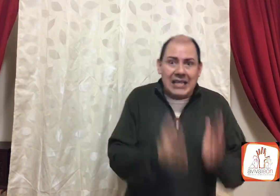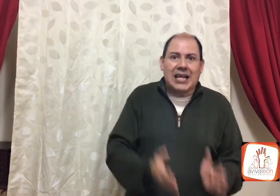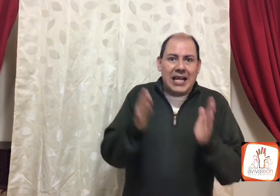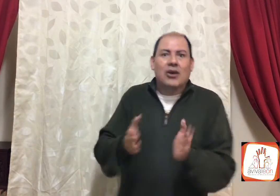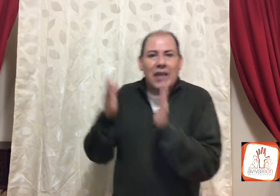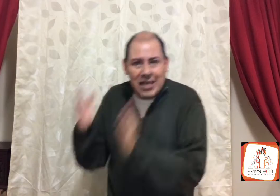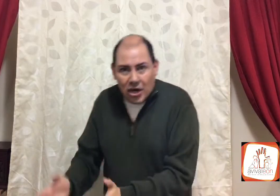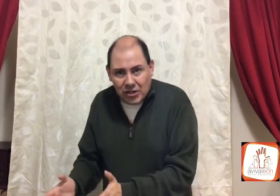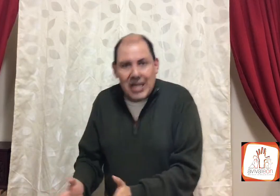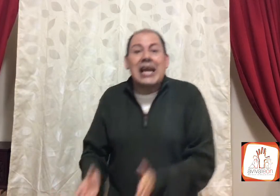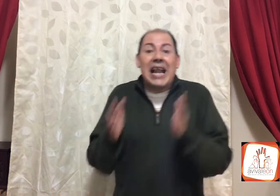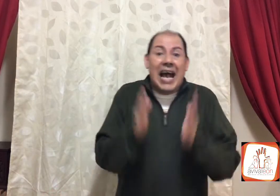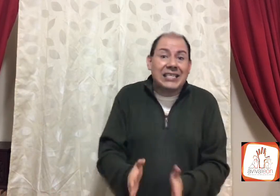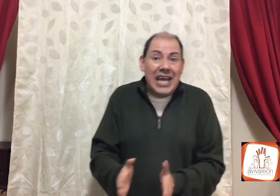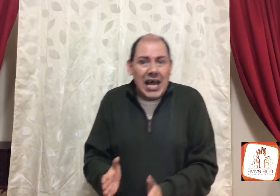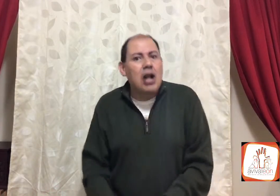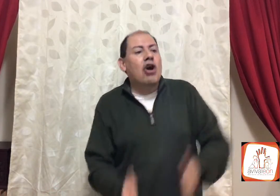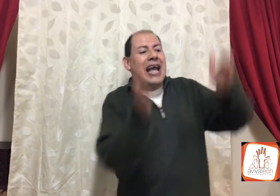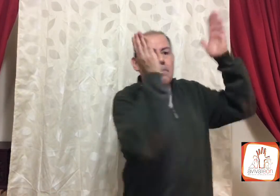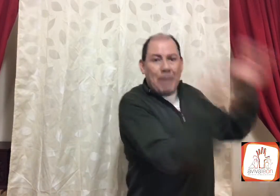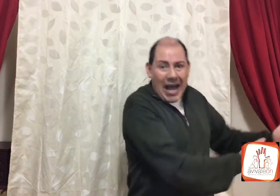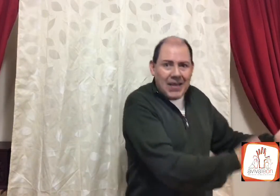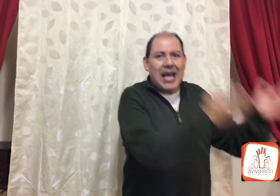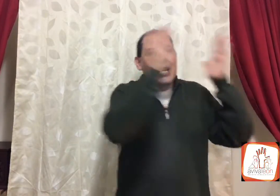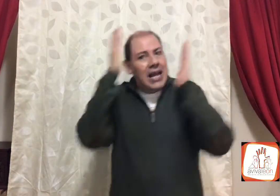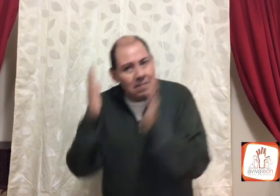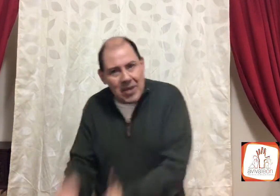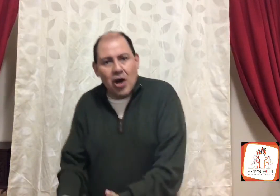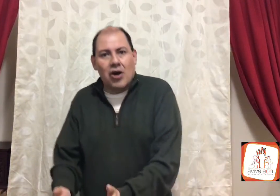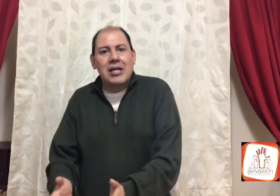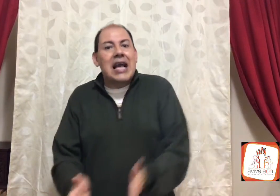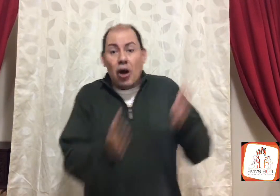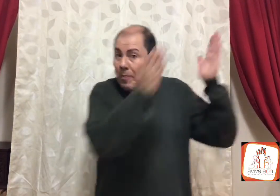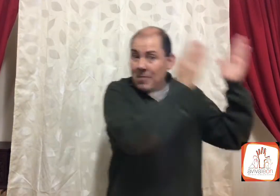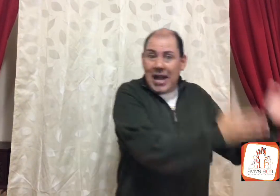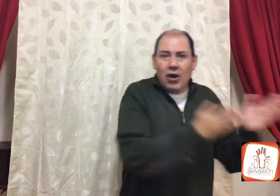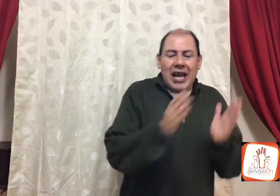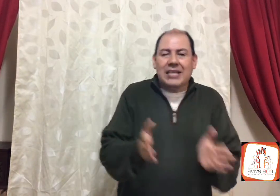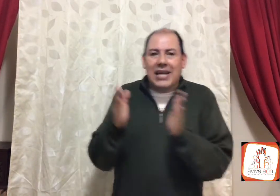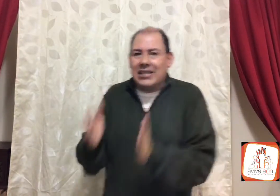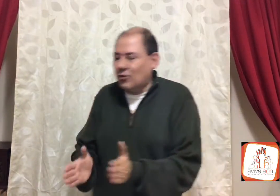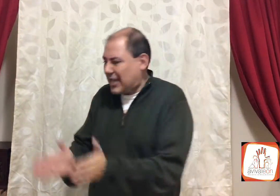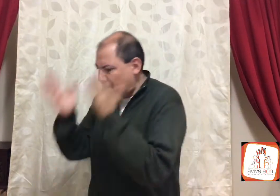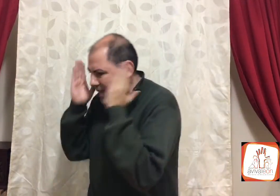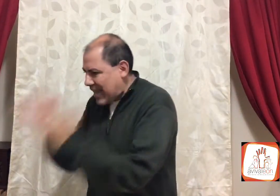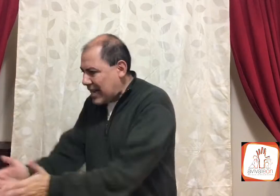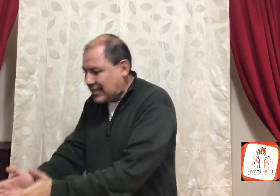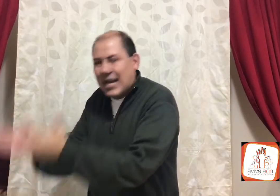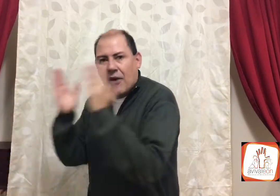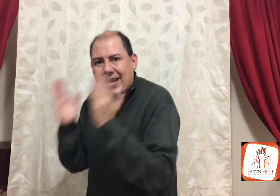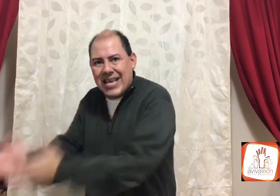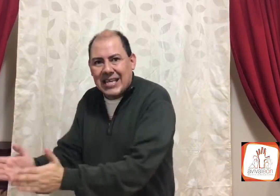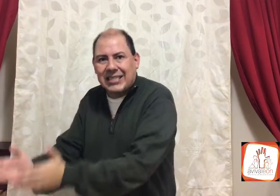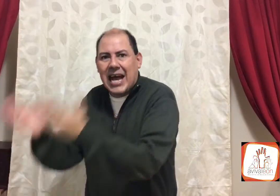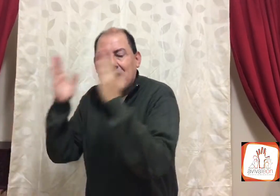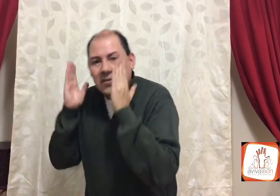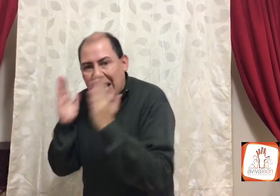es el hijo de Dios, que él hace lo que el padre le envió, lo primero que hace Jesús, es meterse en la obediencia, del